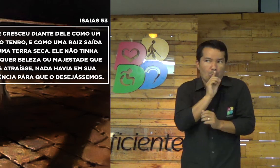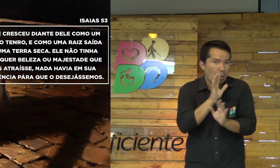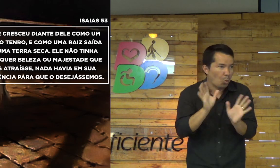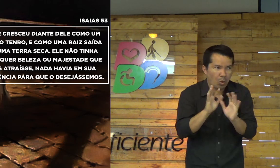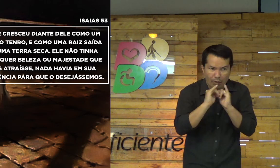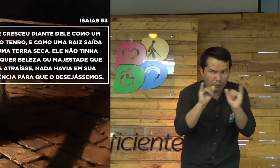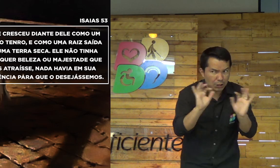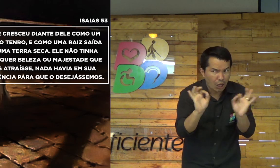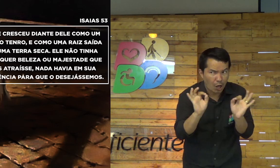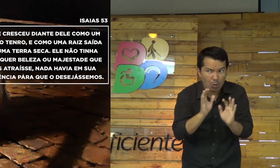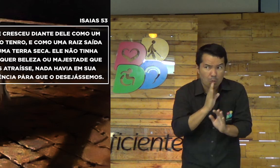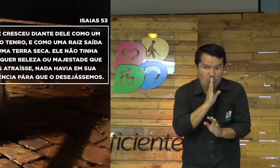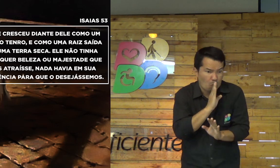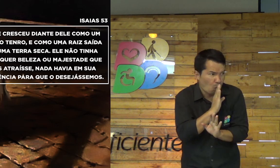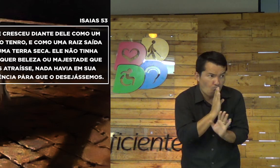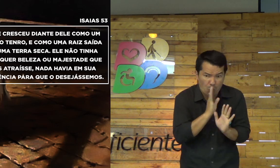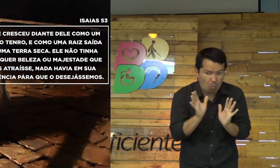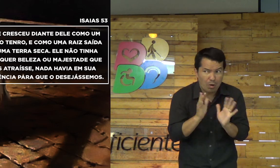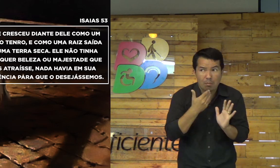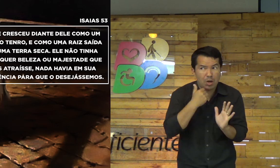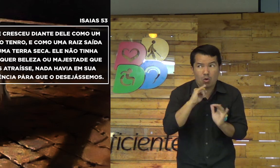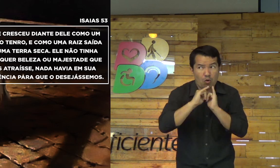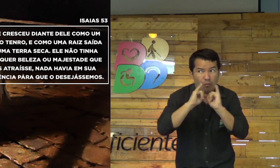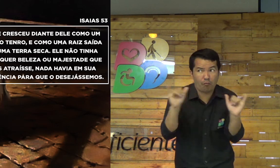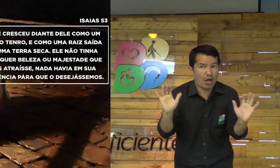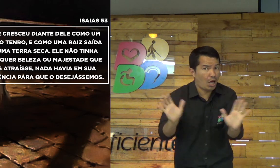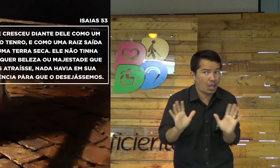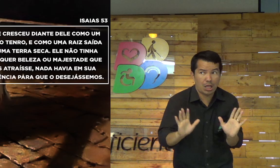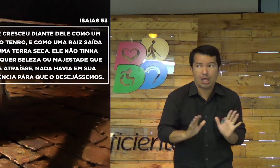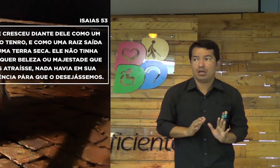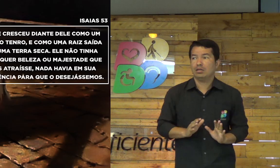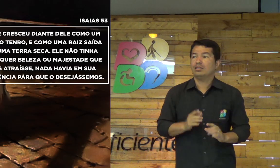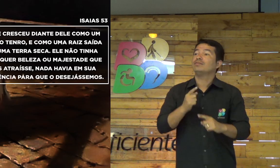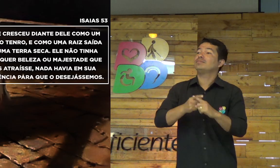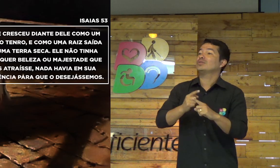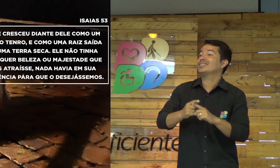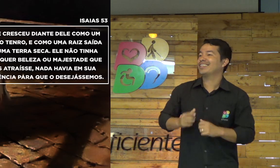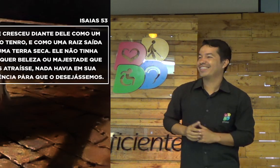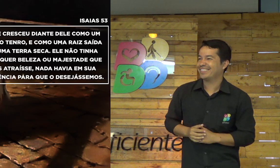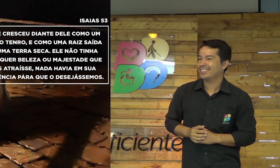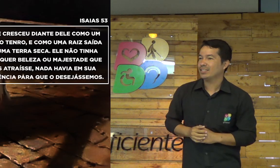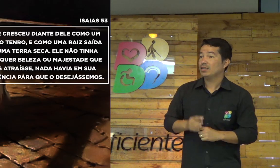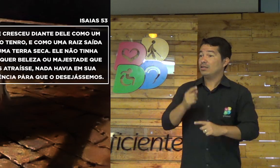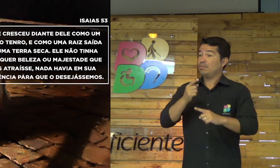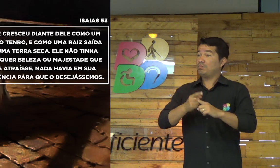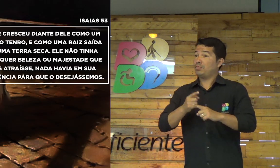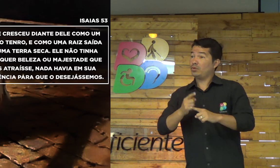Eu acho que as pessoas ali não queriam falar nada. Então, acabavam escondendo. Mas por quê?